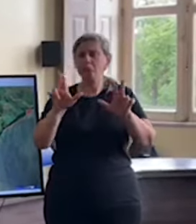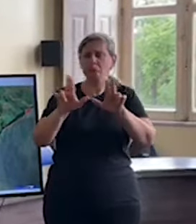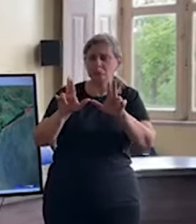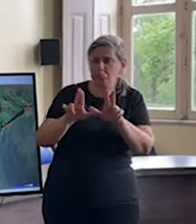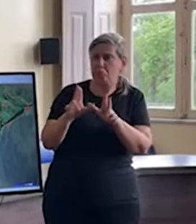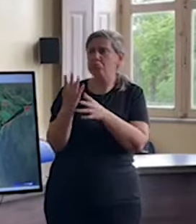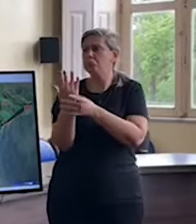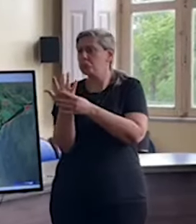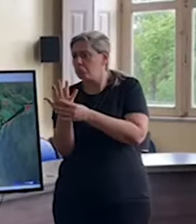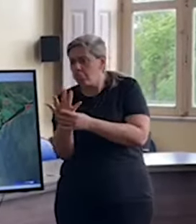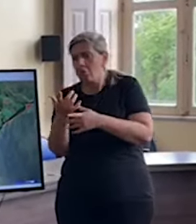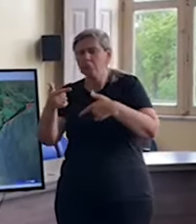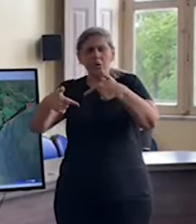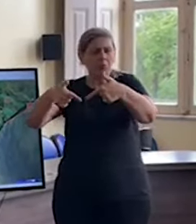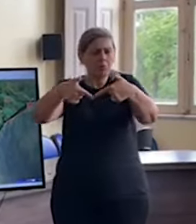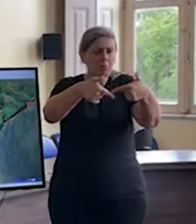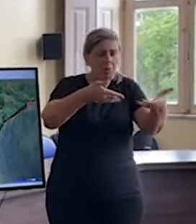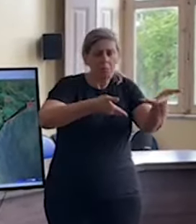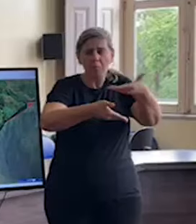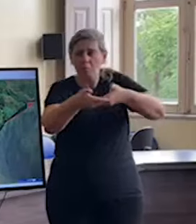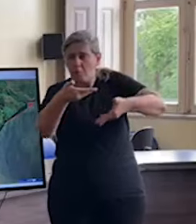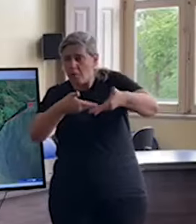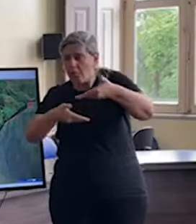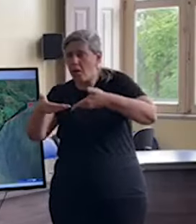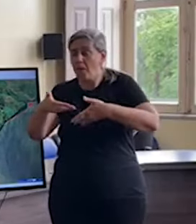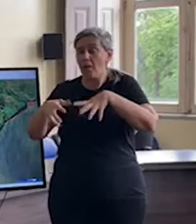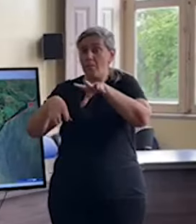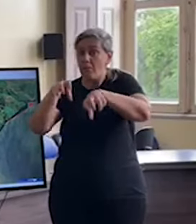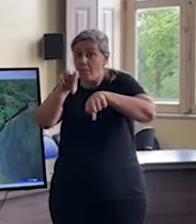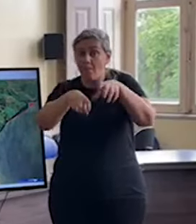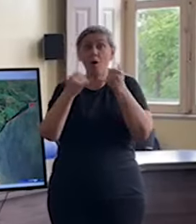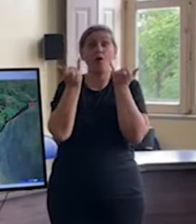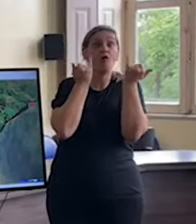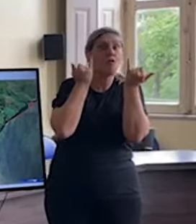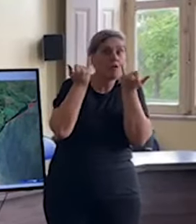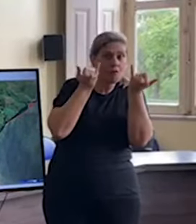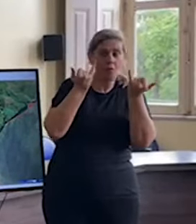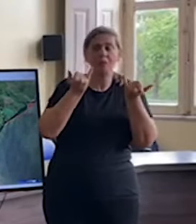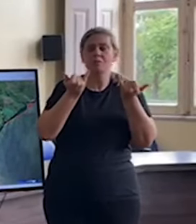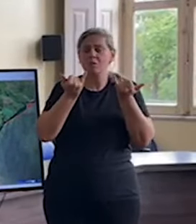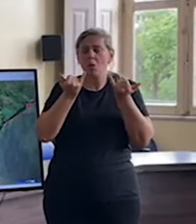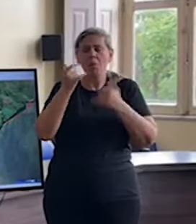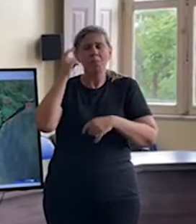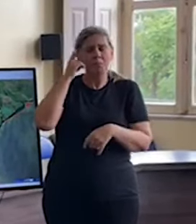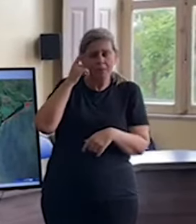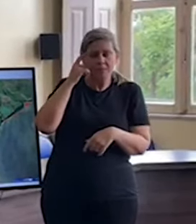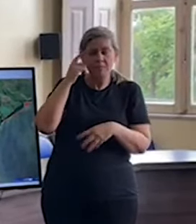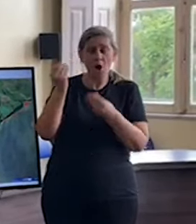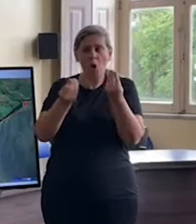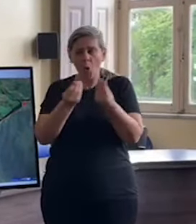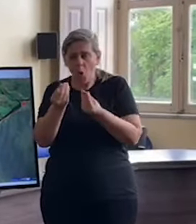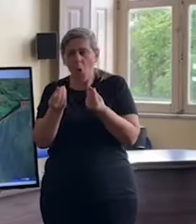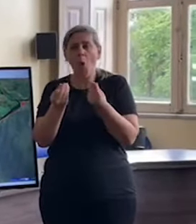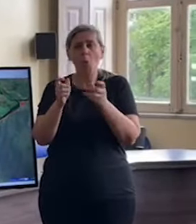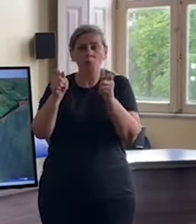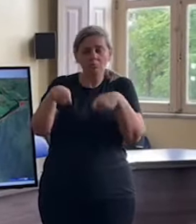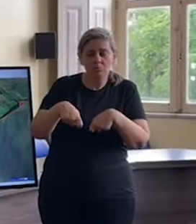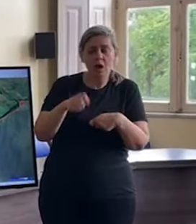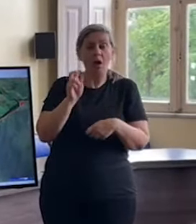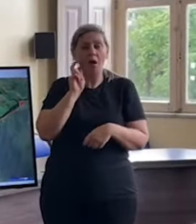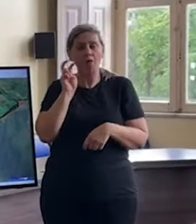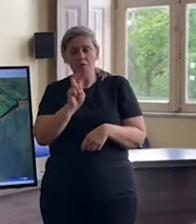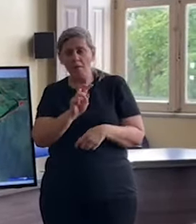para buscar todos os dados de que se dispõem e projetar isso no mapa, nos próximos dias,